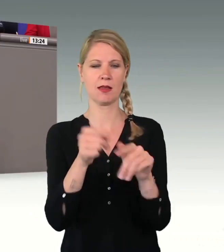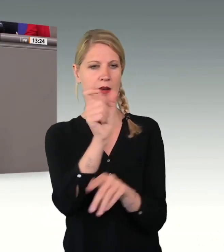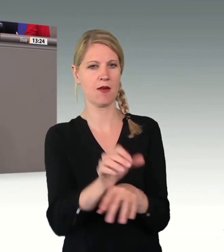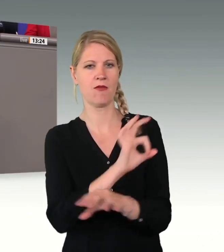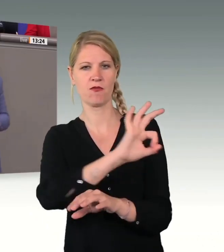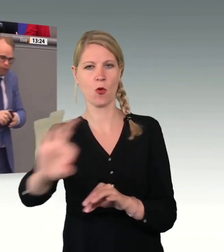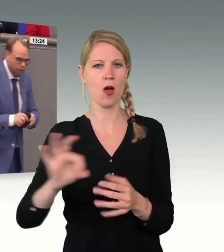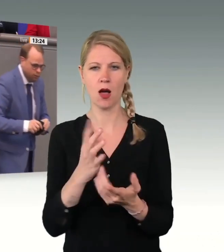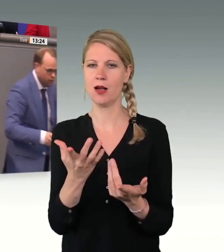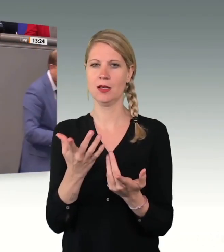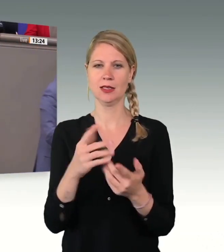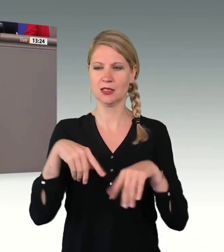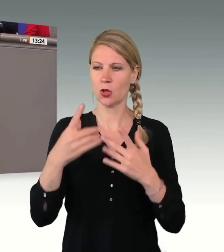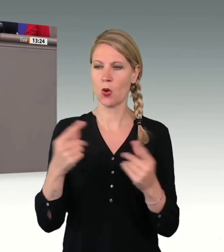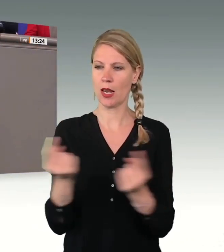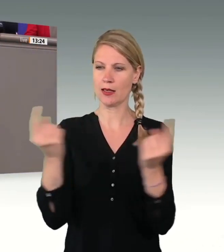Game over. Vielen Dank.